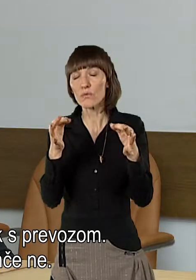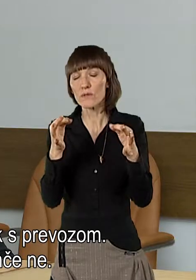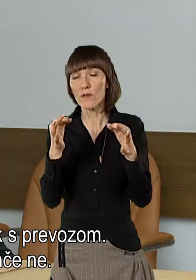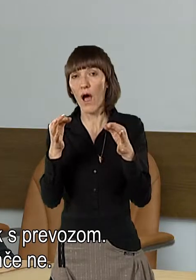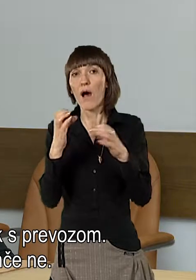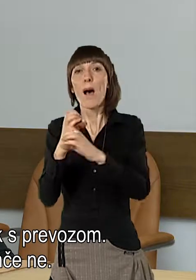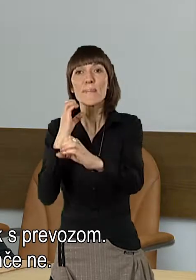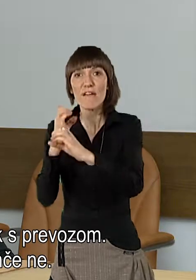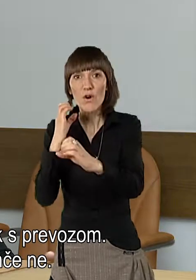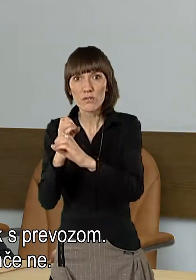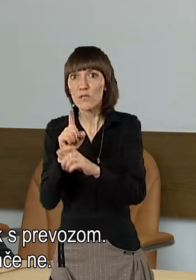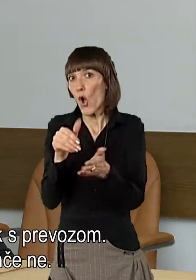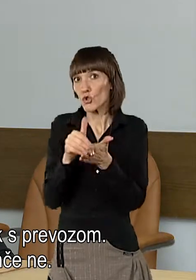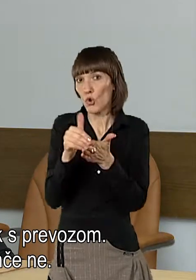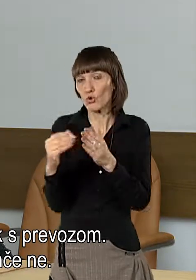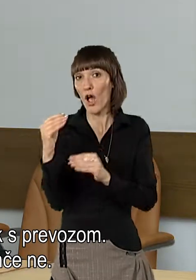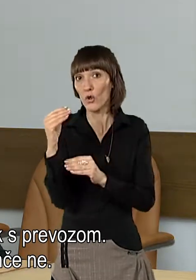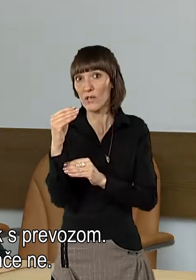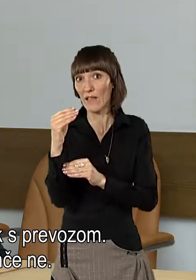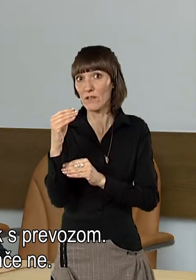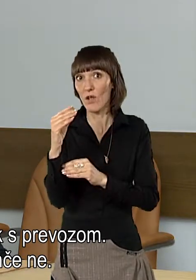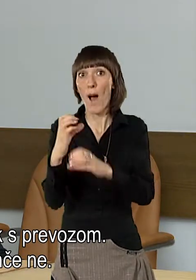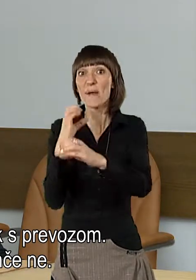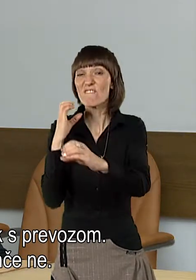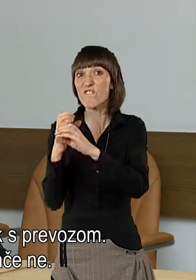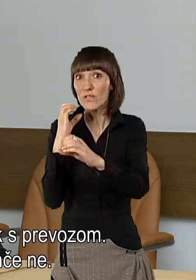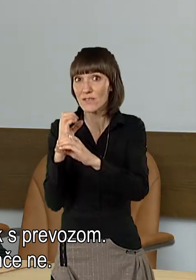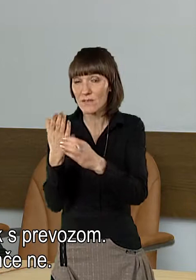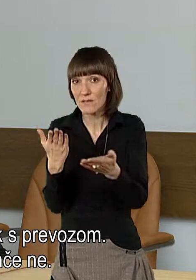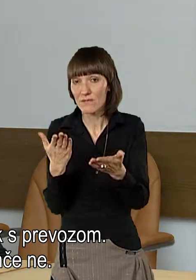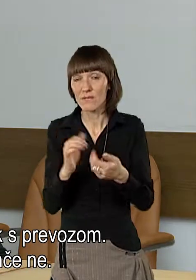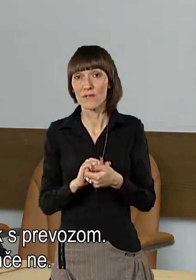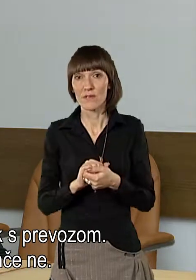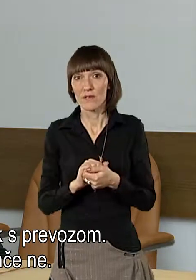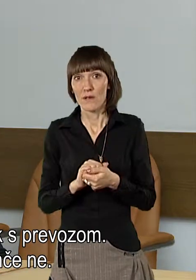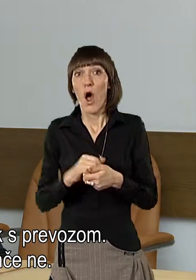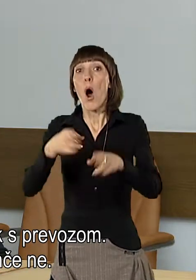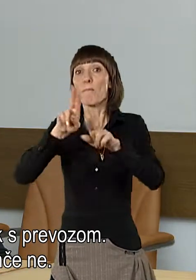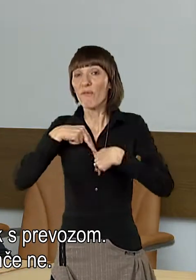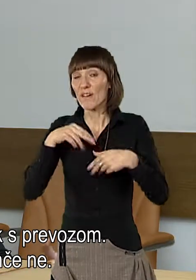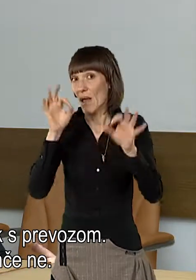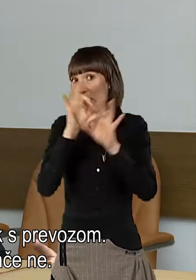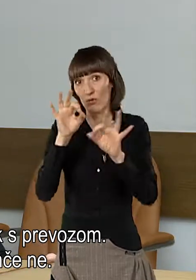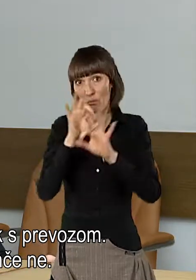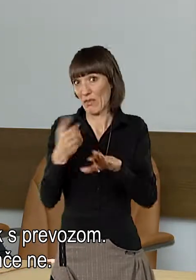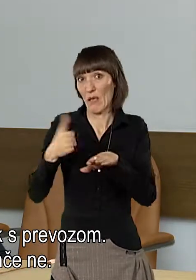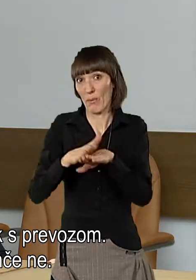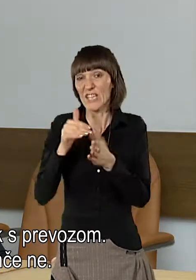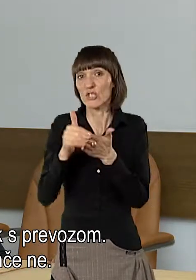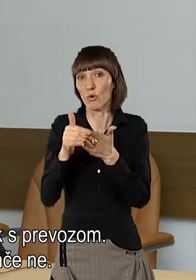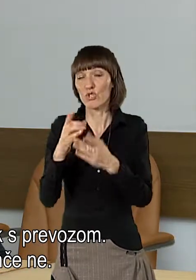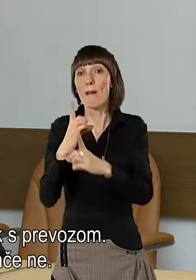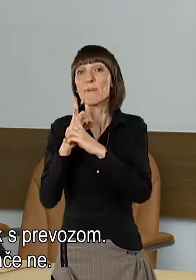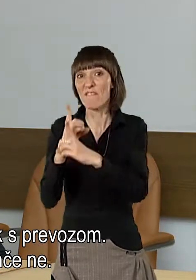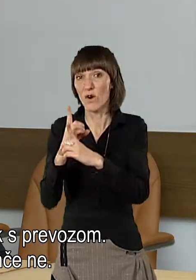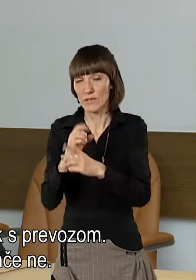obestvu imaš vedno strošek s prevozom, ne. Pravzaprav povrne ti ga nihče, ne.